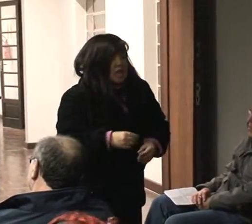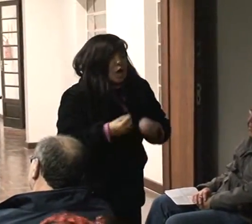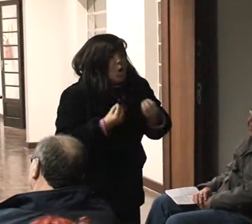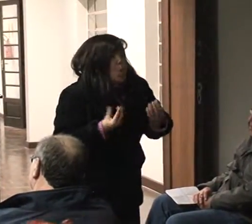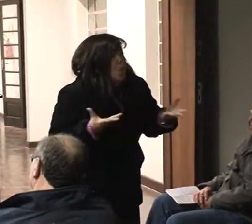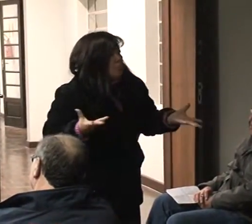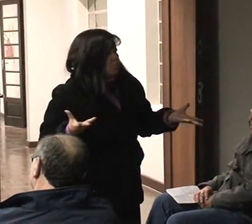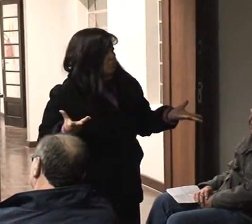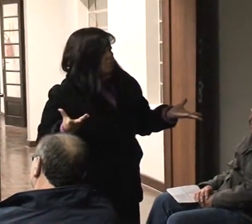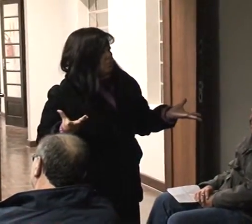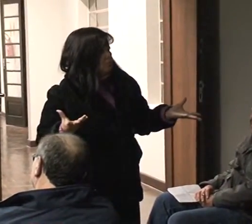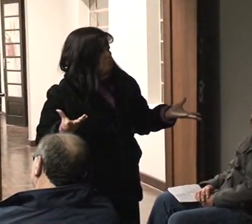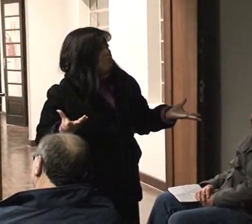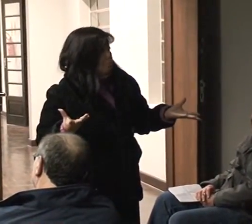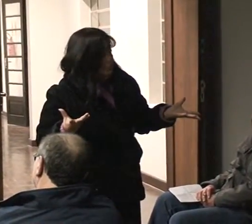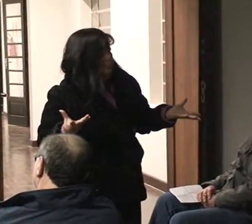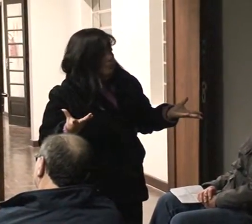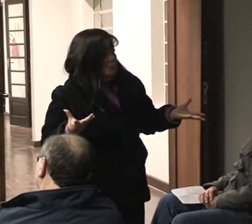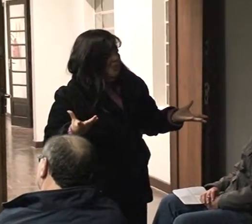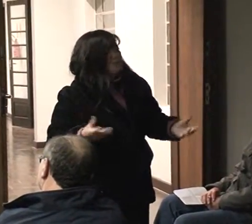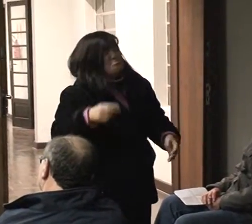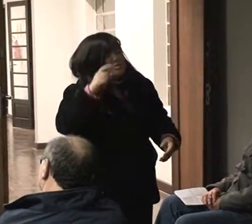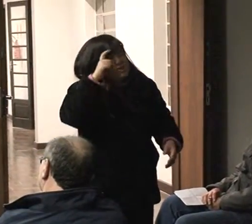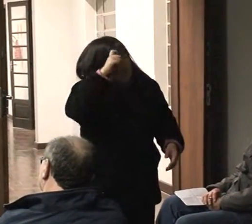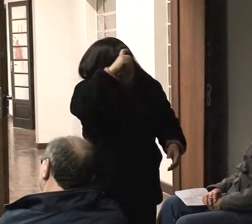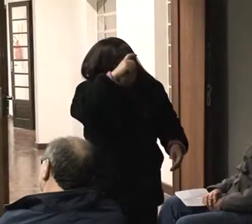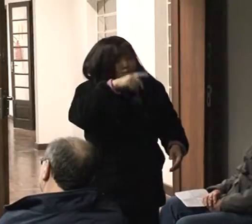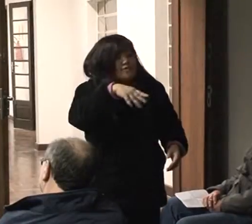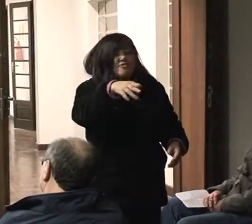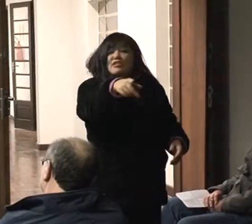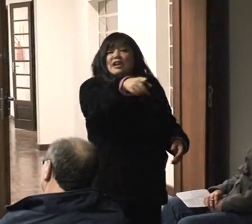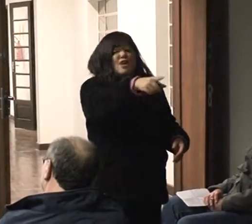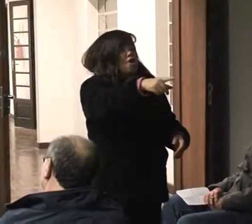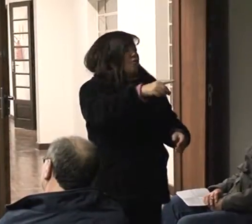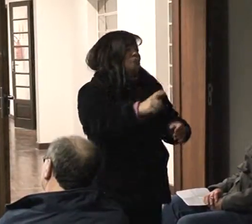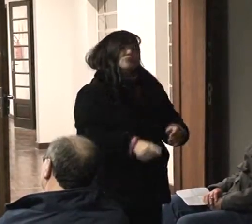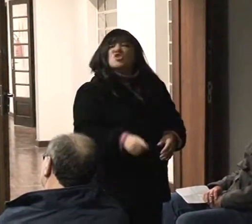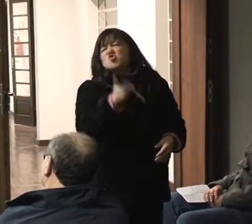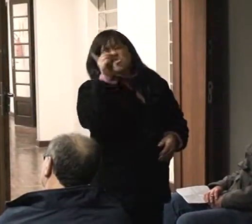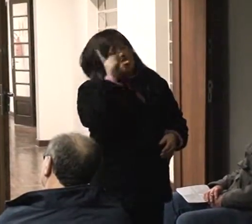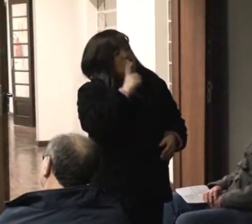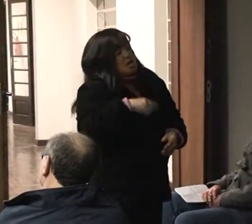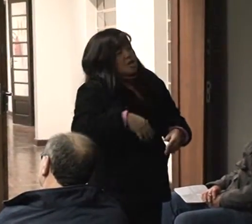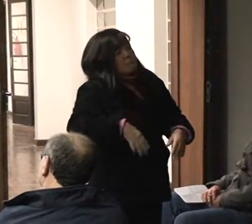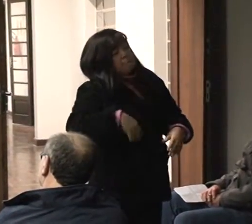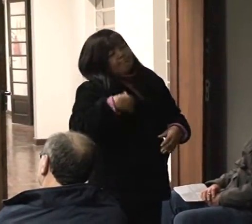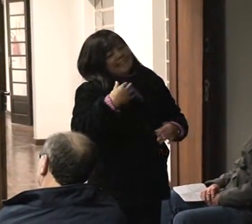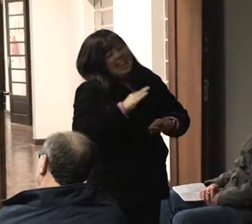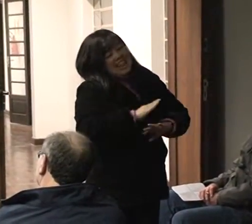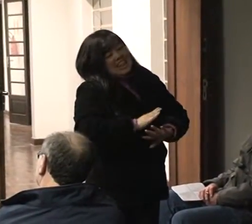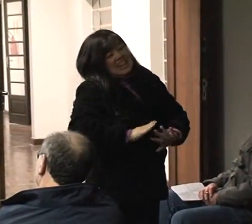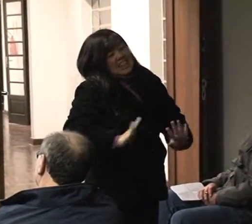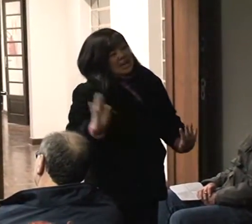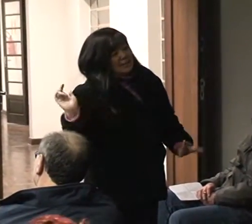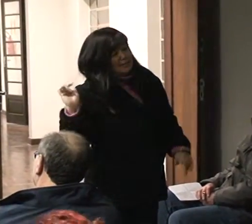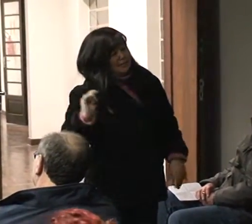conseguindo garantir o gênero da pessoa com deficiência. Então a gente notou que nessa parte dos aspectos gerais,